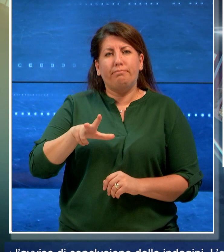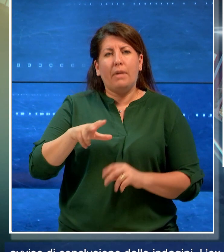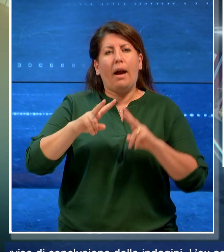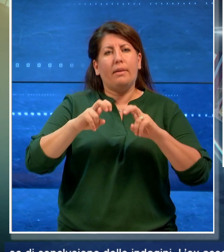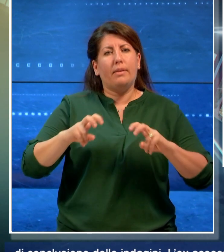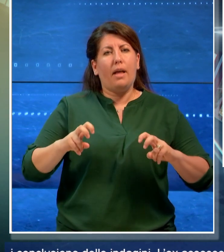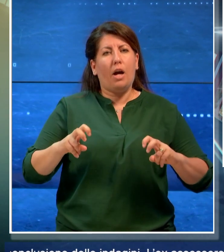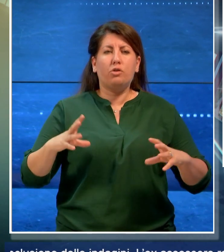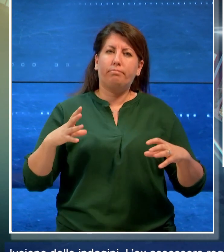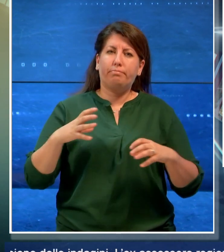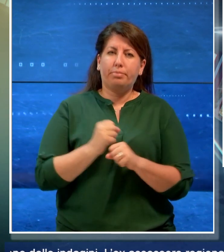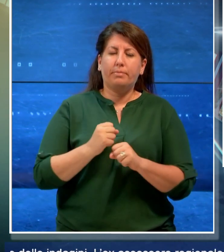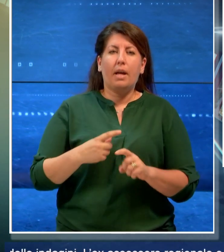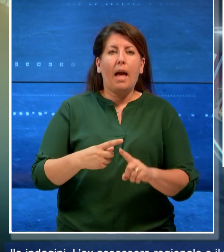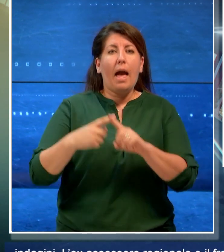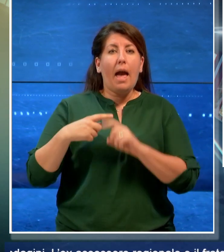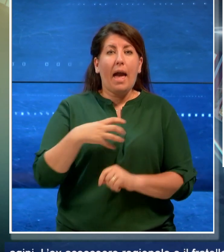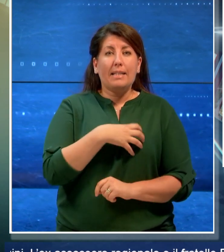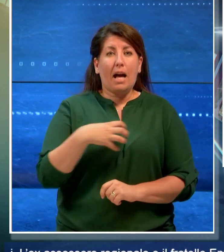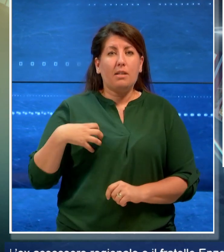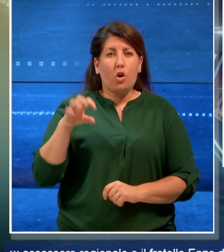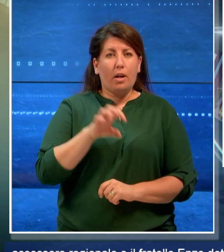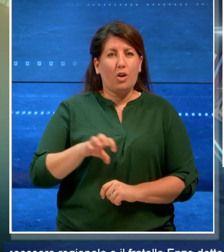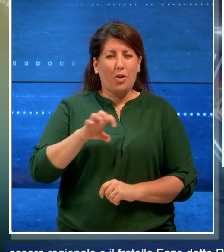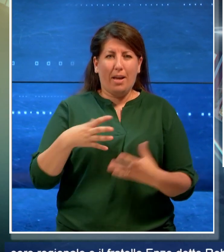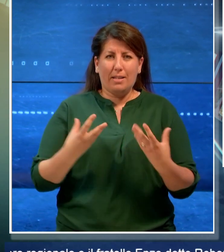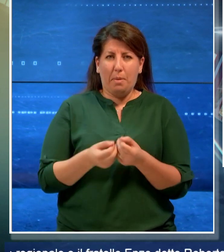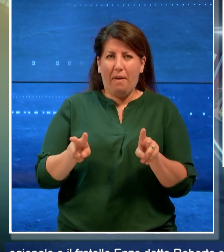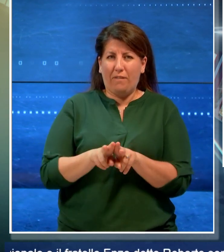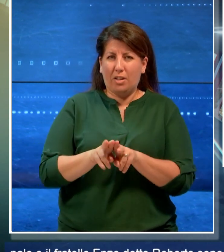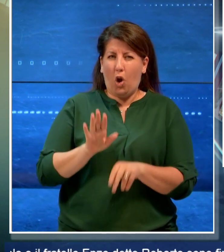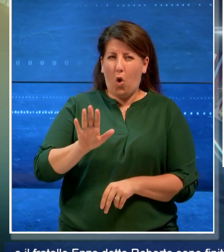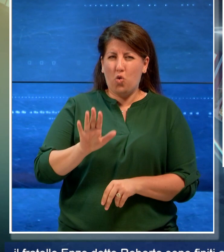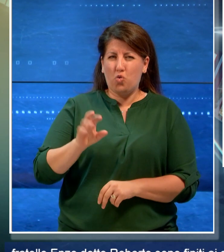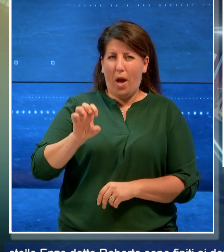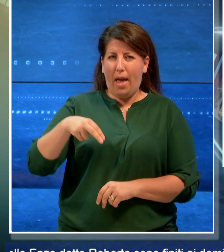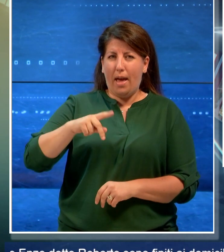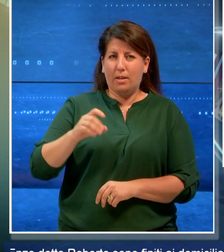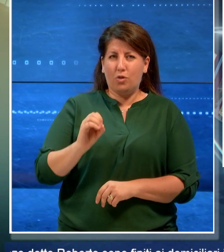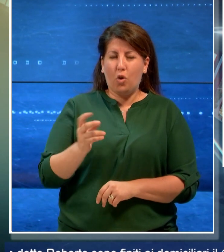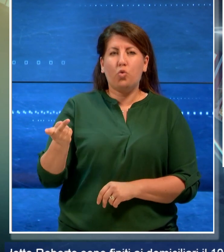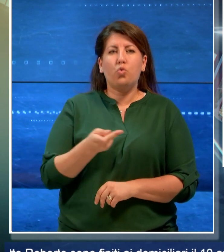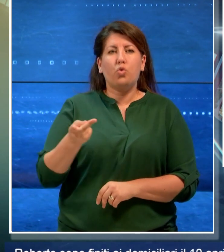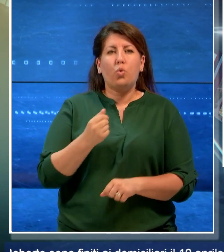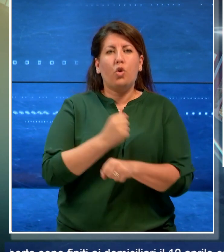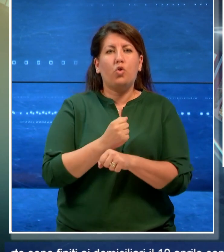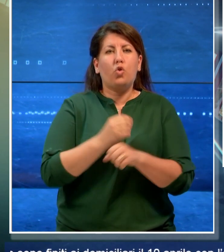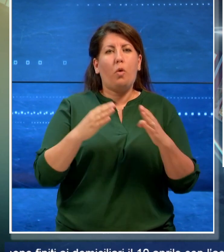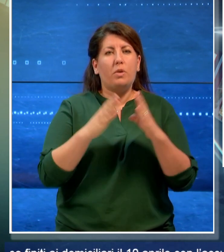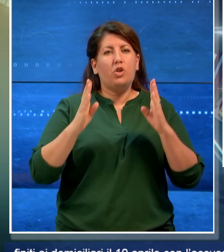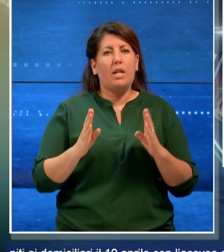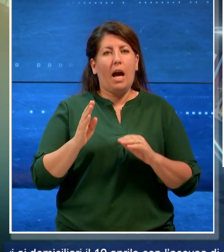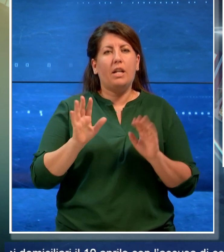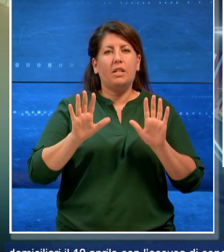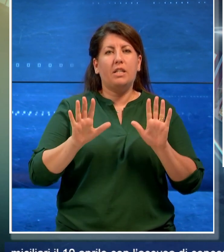indagini. L'ex assessore regionale e il fratello Enzo sono finiti ai domiciliari il